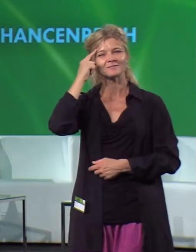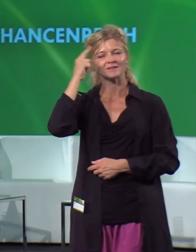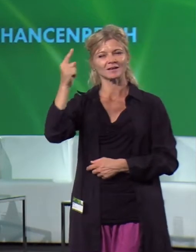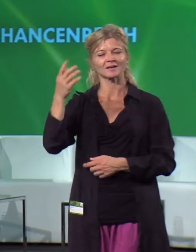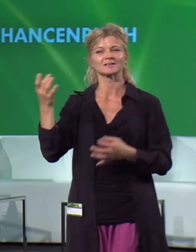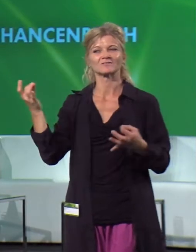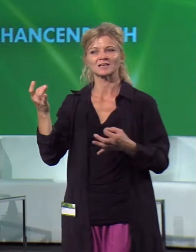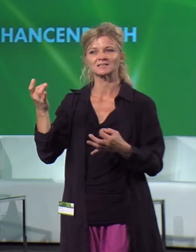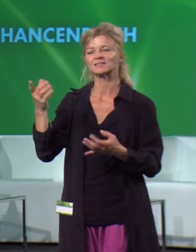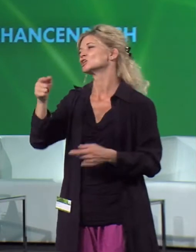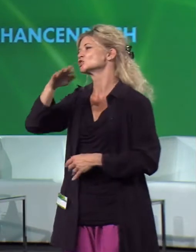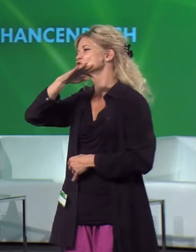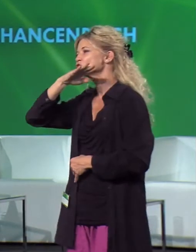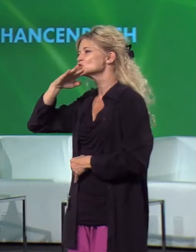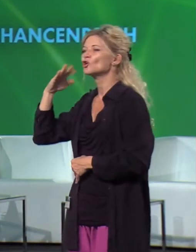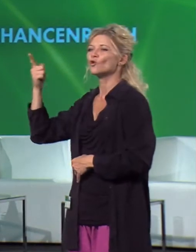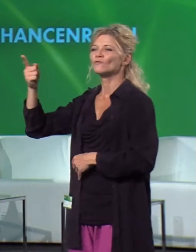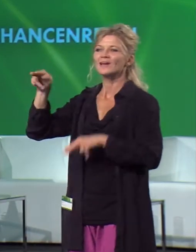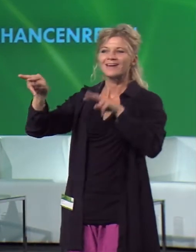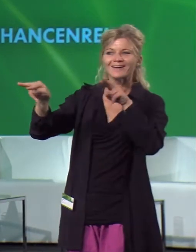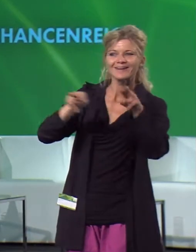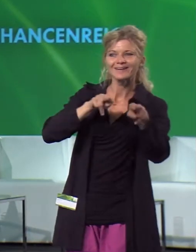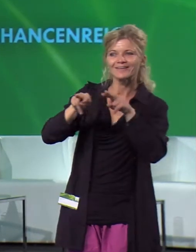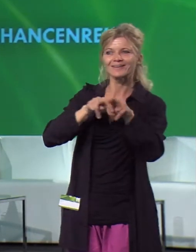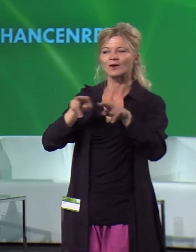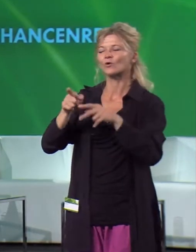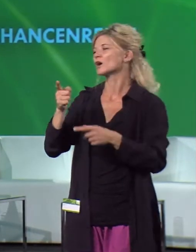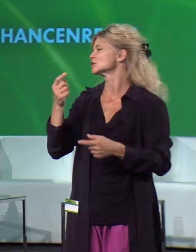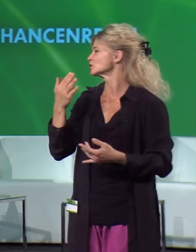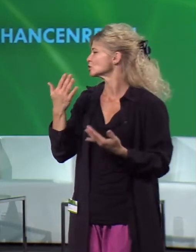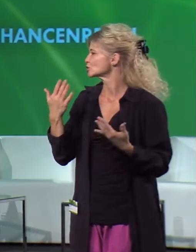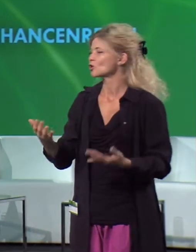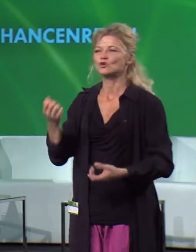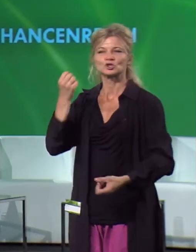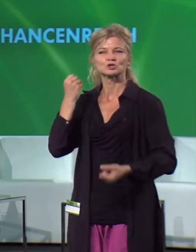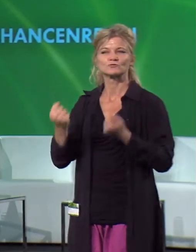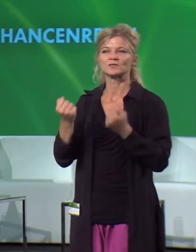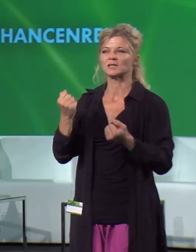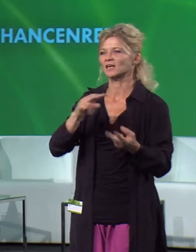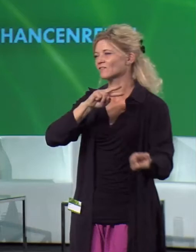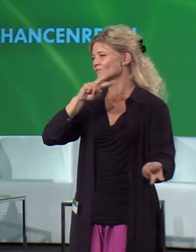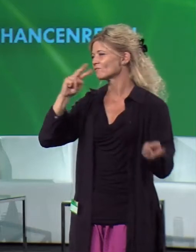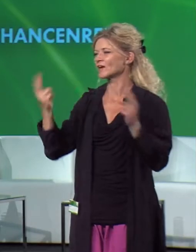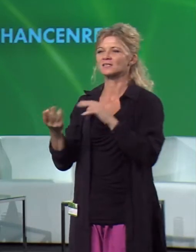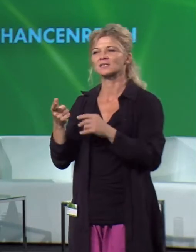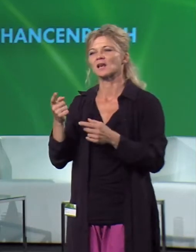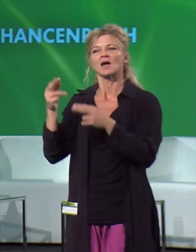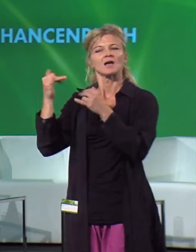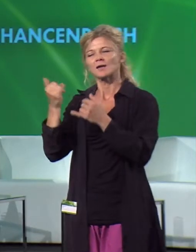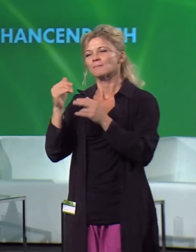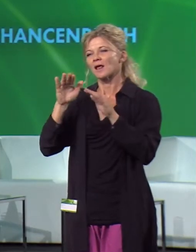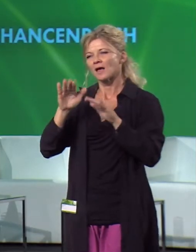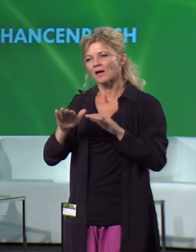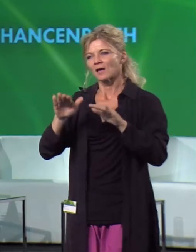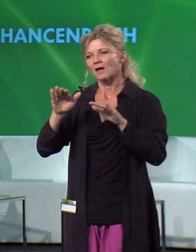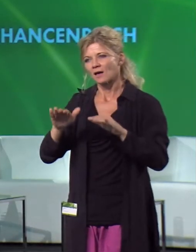so schwer tun mit dem Energiewechseln und den so lange aufhalten wollen, so wie es irgendwie möglich